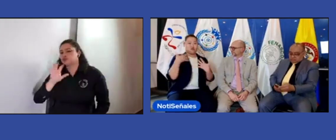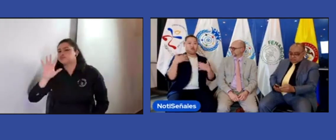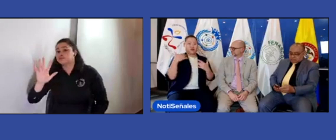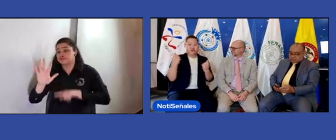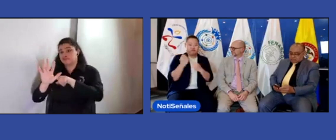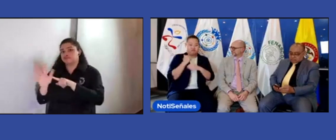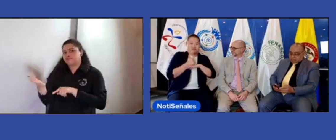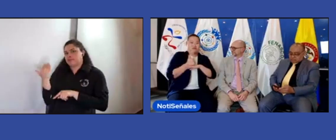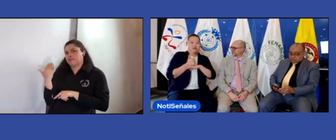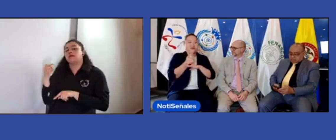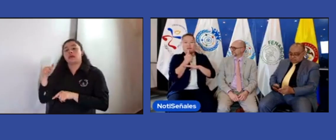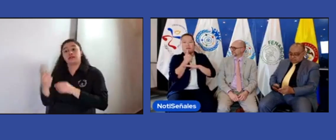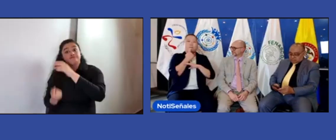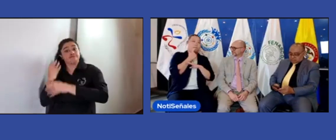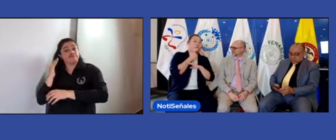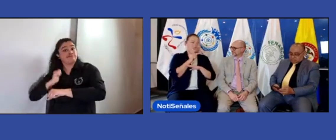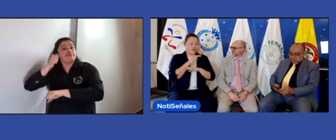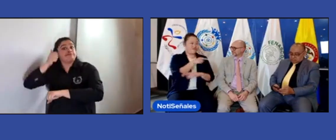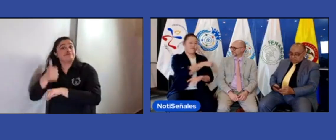la sección de jóvenes salió en el año 95, ¿no?